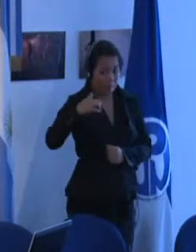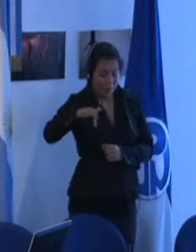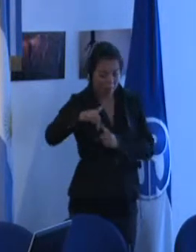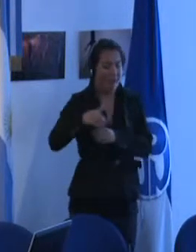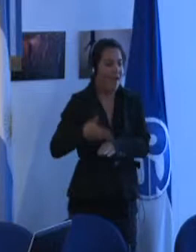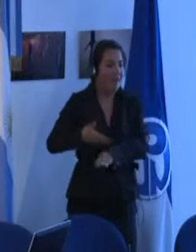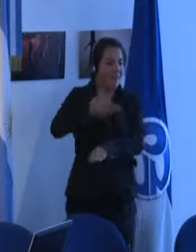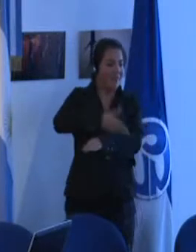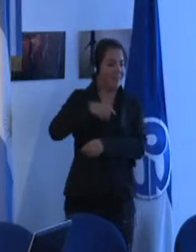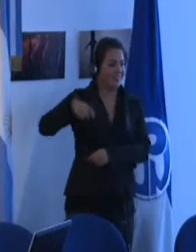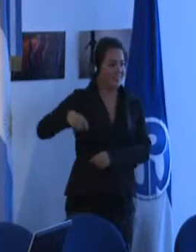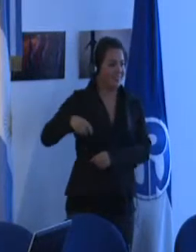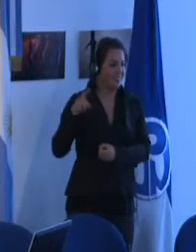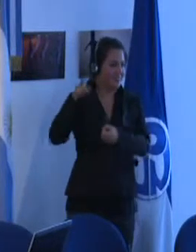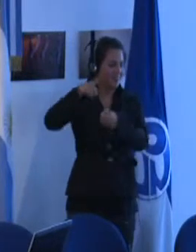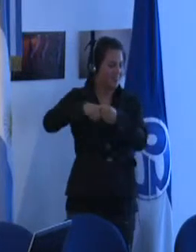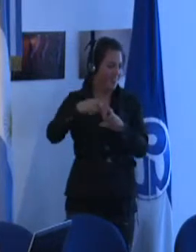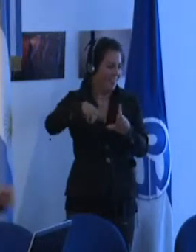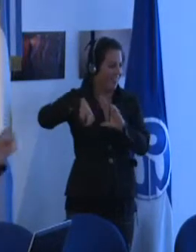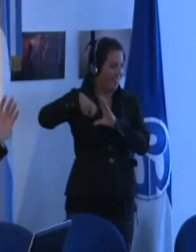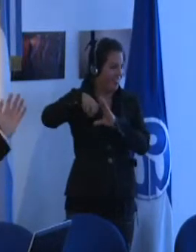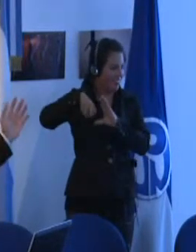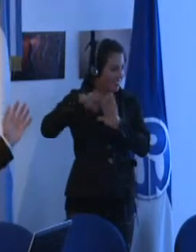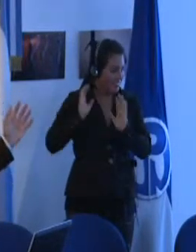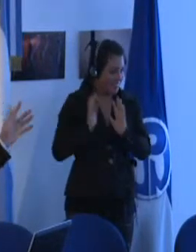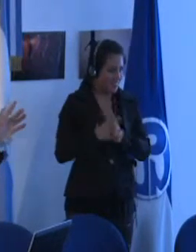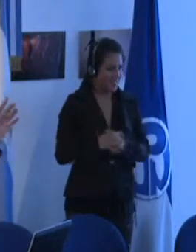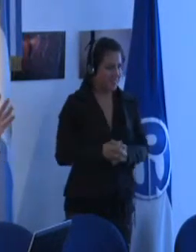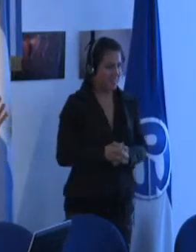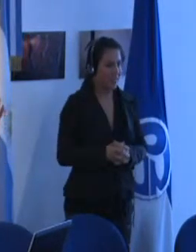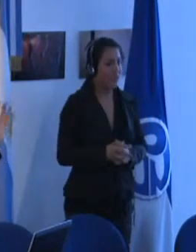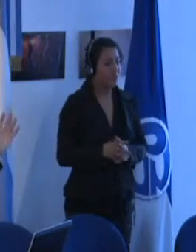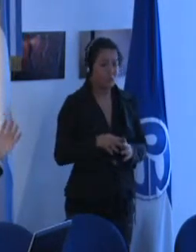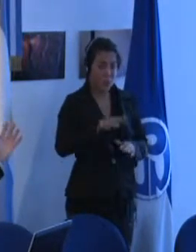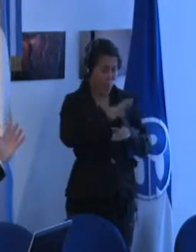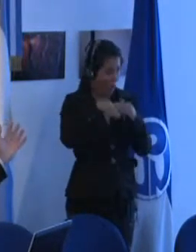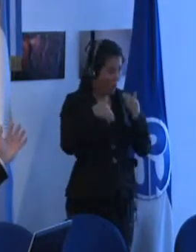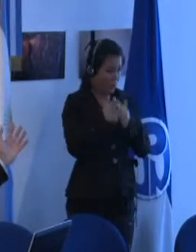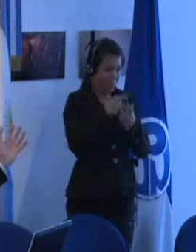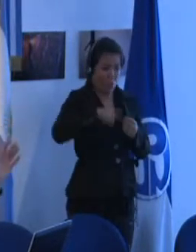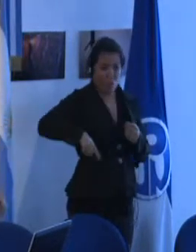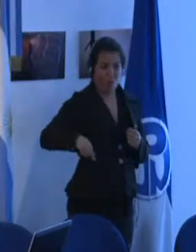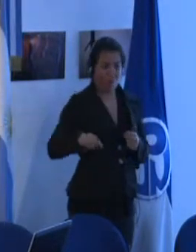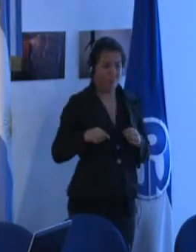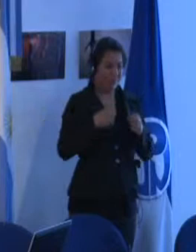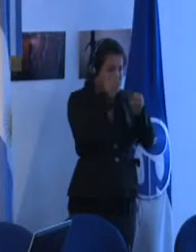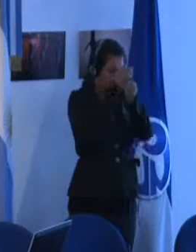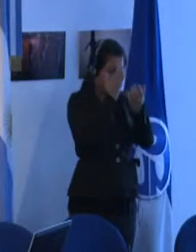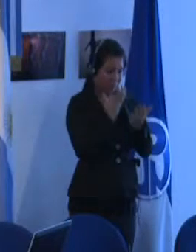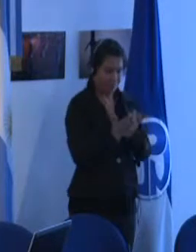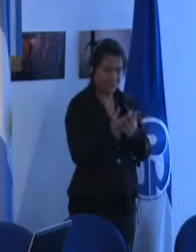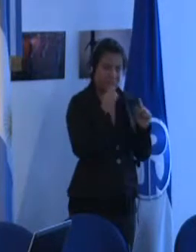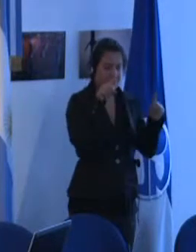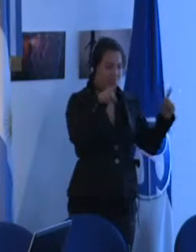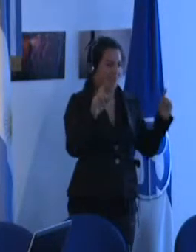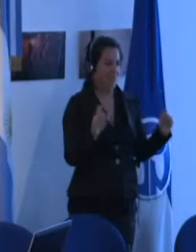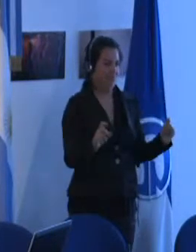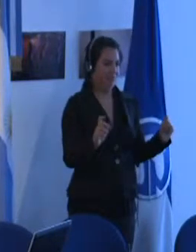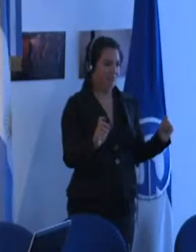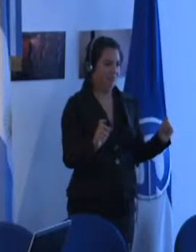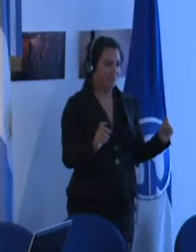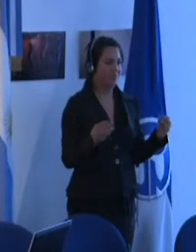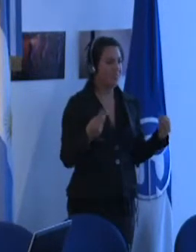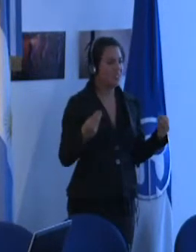entonces toda la escuela debe estar interrogada toda su estructura para que la sociedad